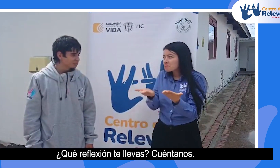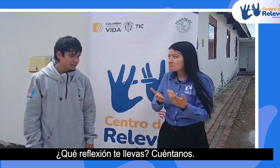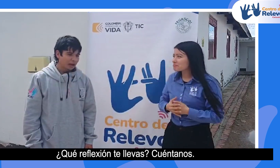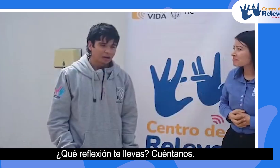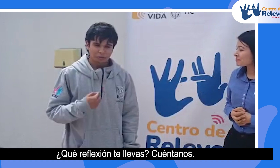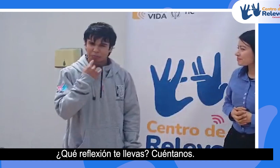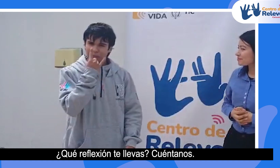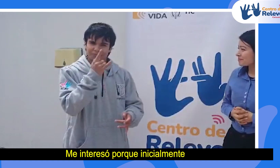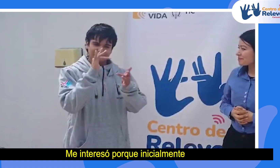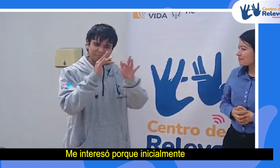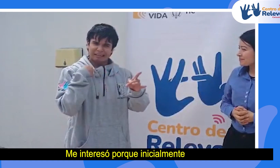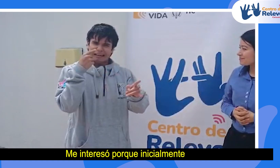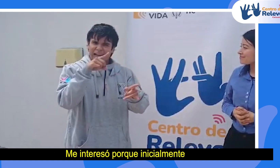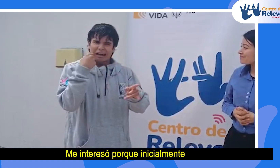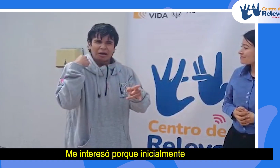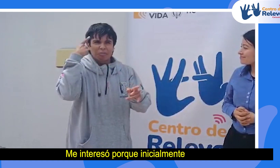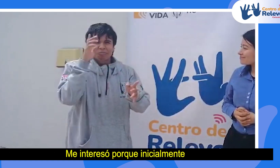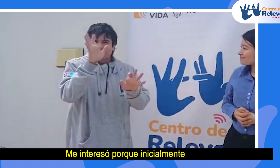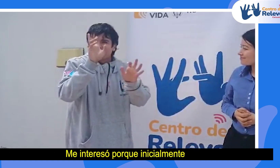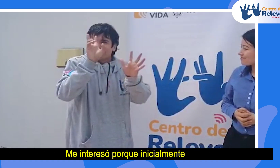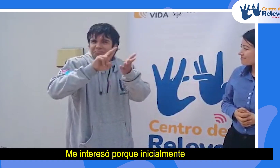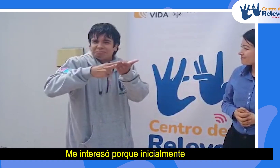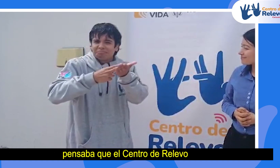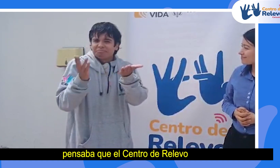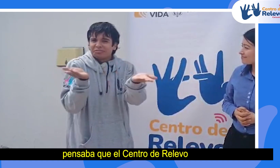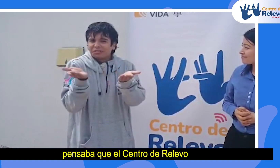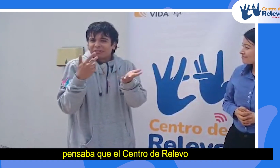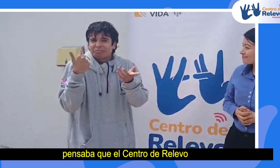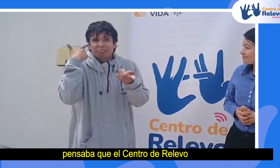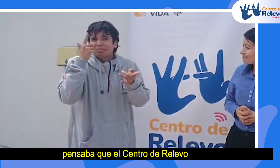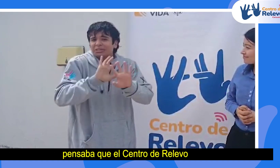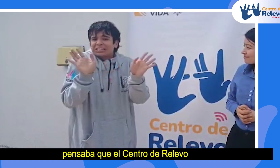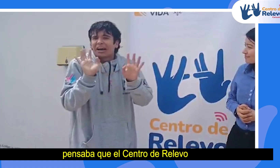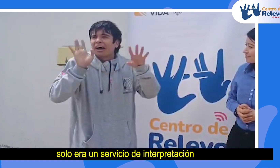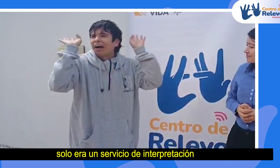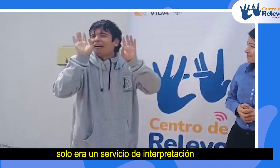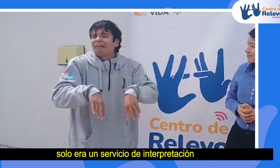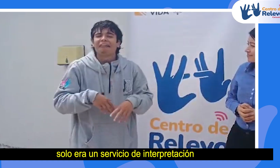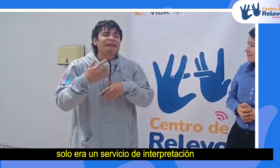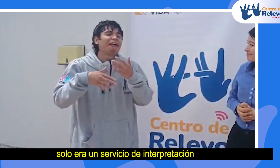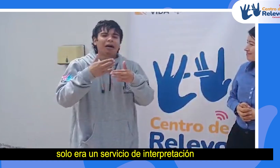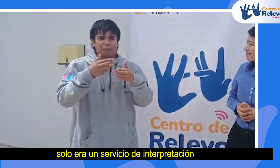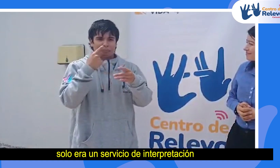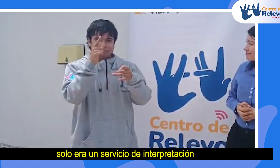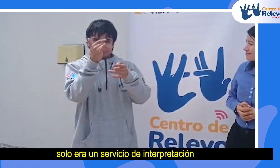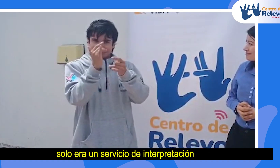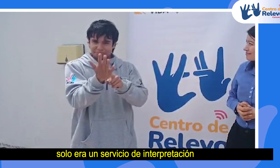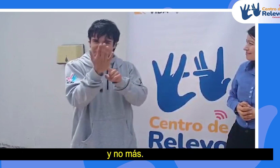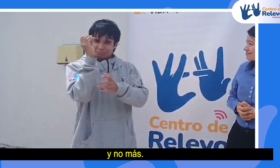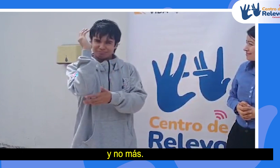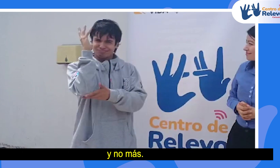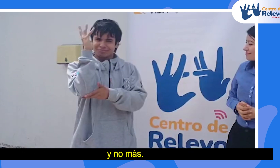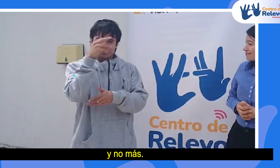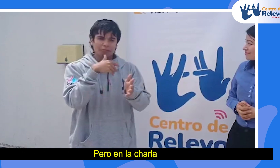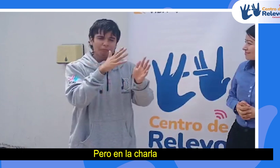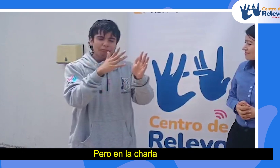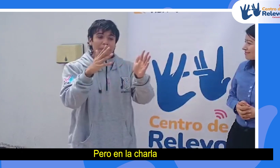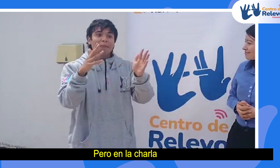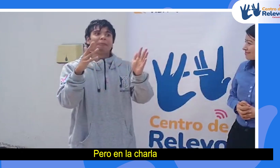Cuéntanos. Me interesó porque inicialmente pensaba que centro de relevo solo era un servicio de interpretación y no más, pero en la charla